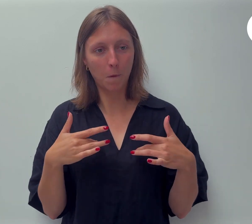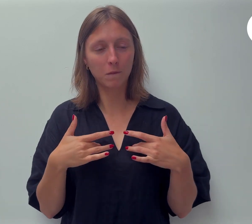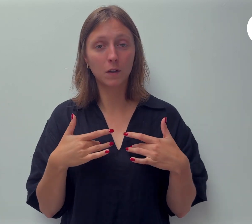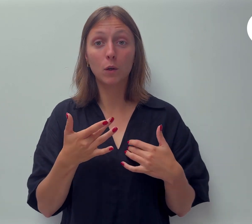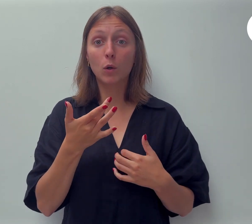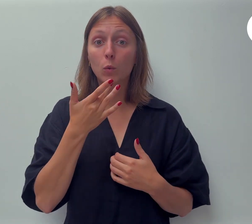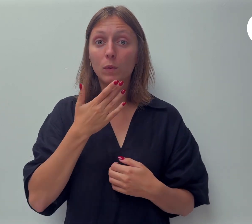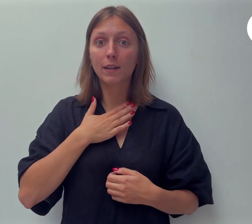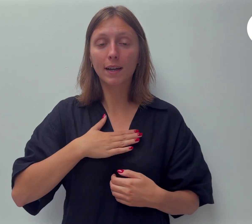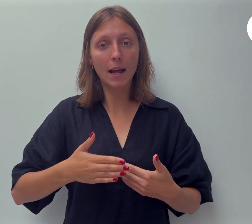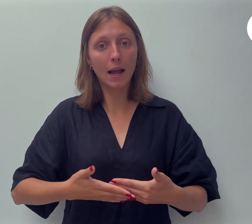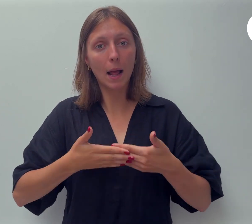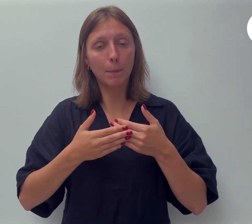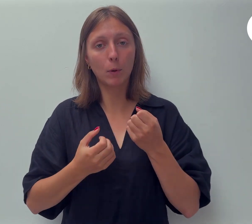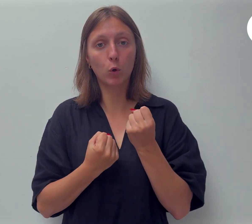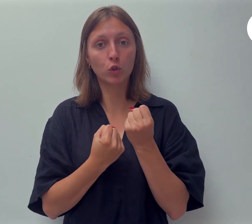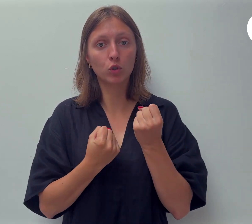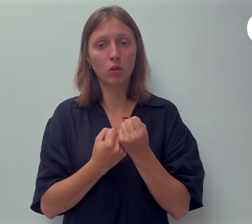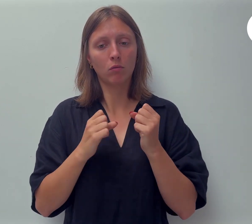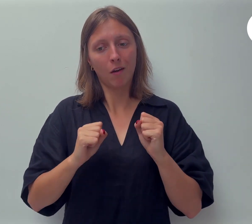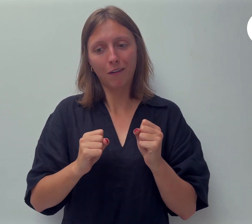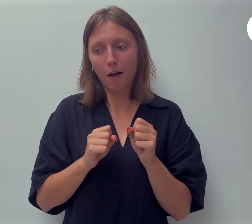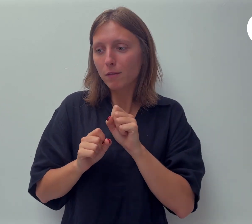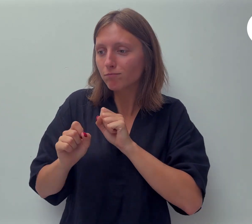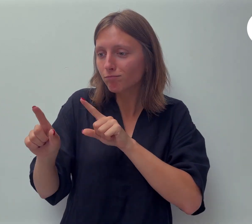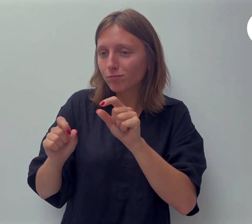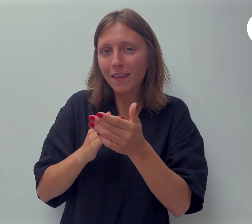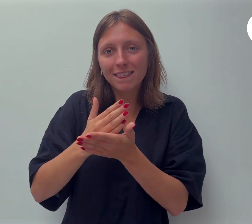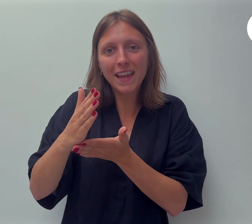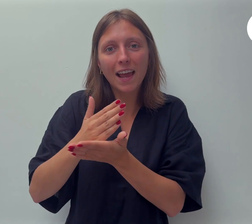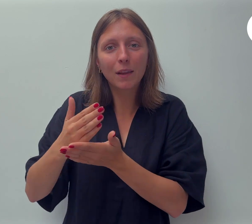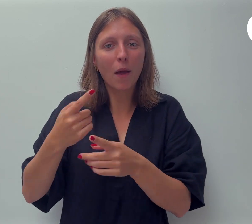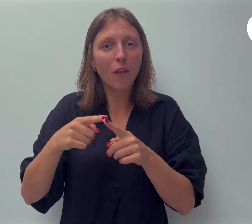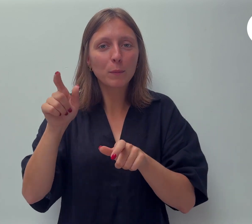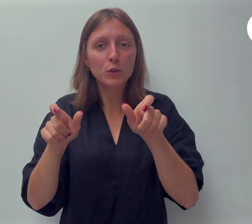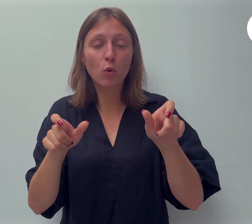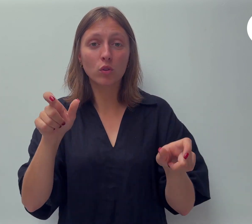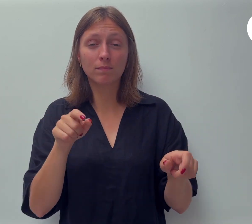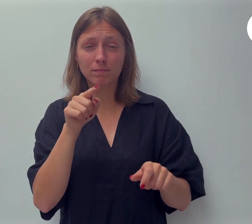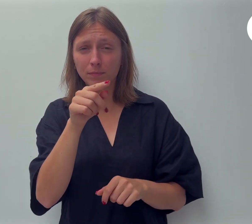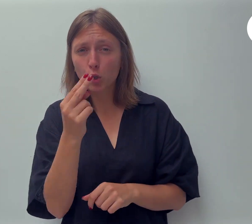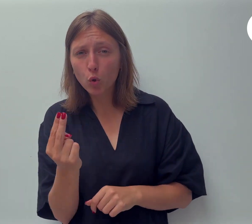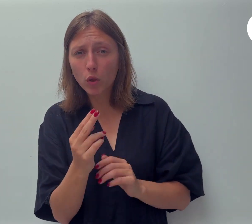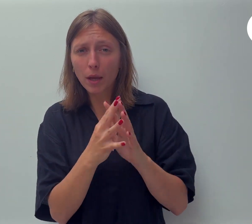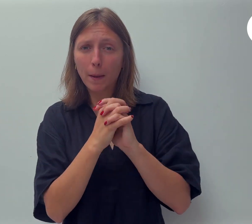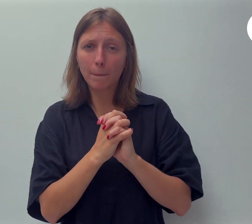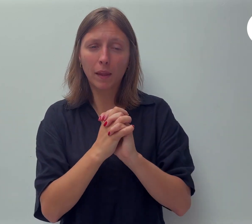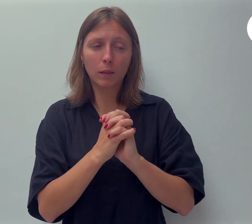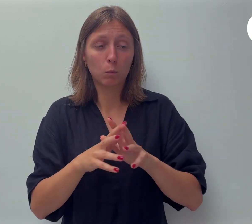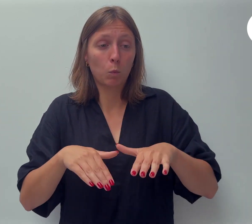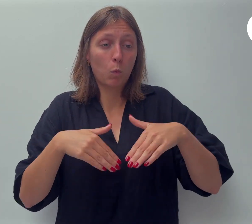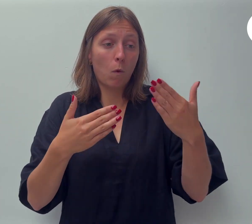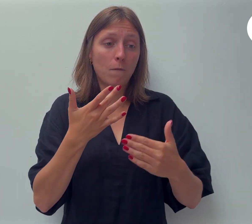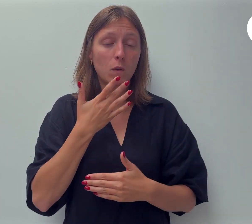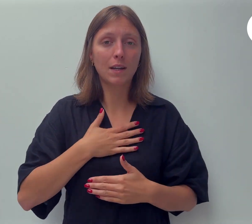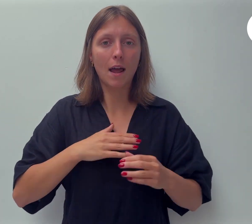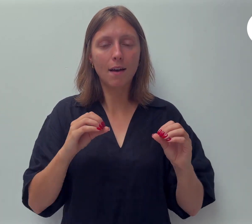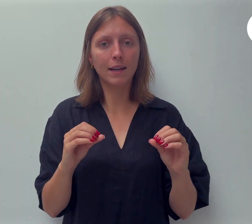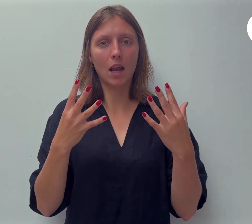ondersteunen deel hem dan met anderen. Heb je gebed nodig of wil je reageren op deze uitzending? Zend dan